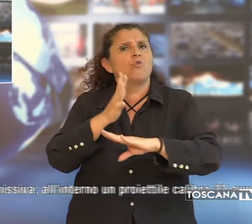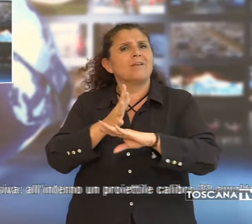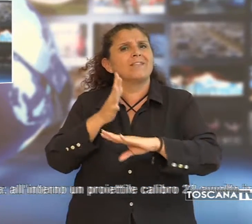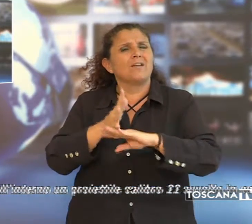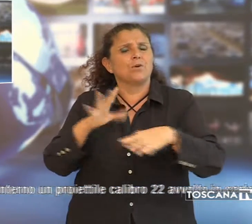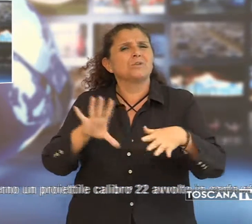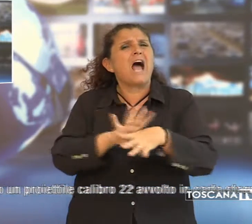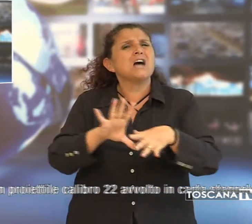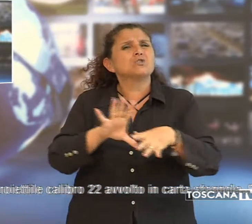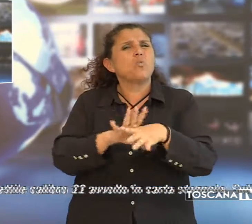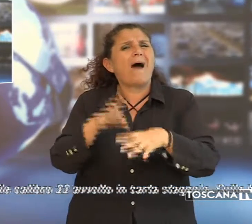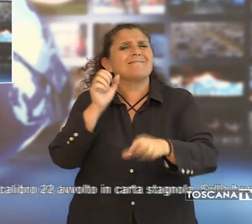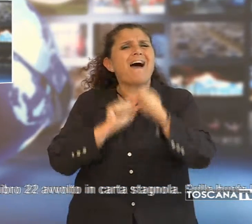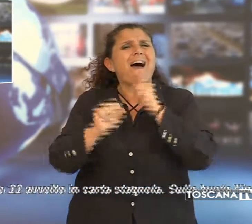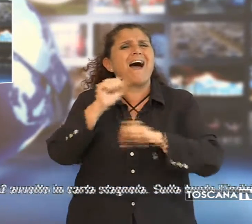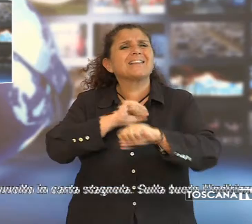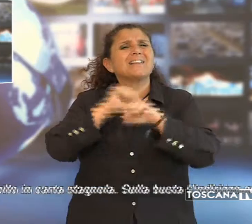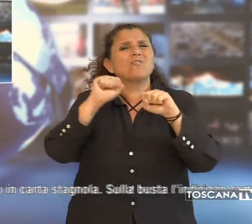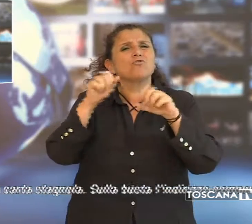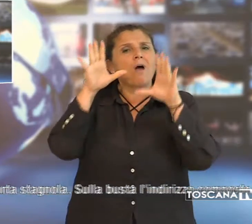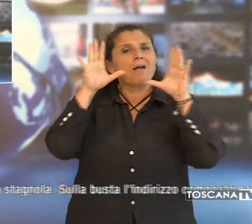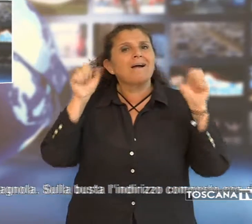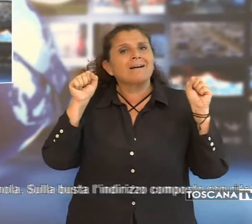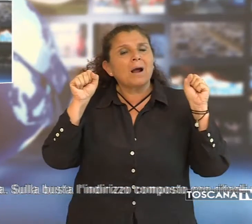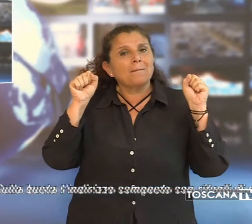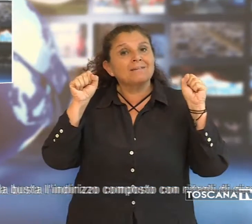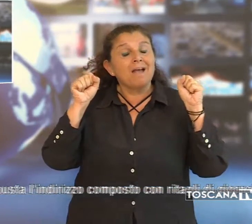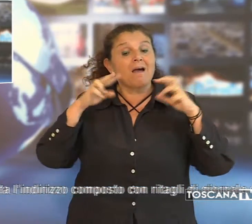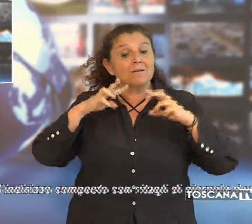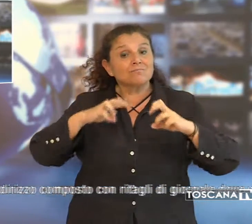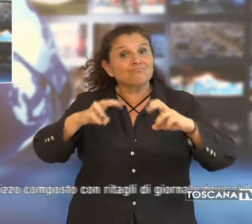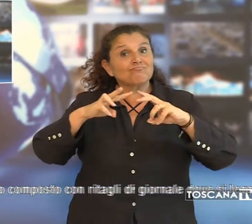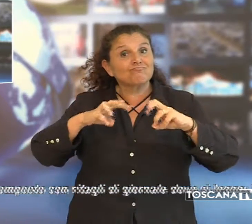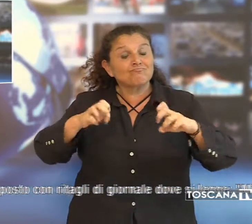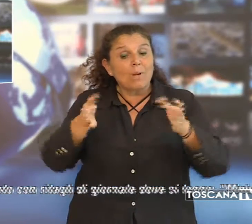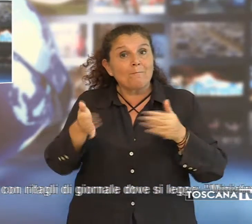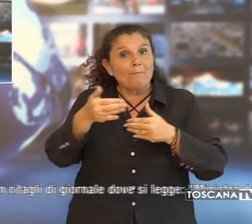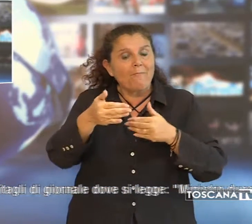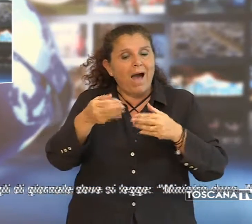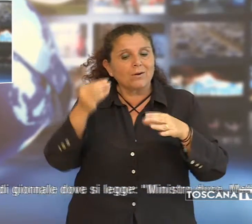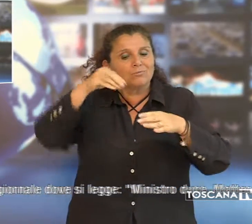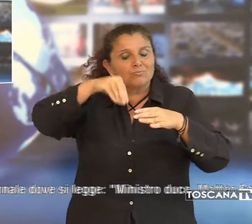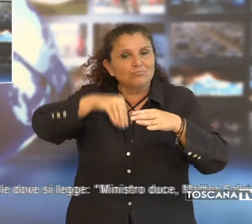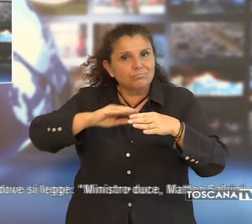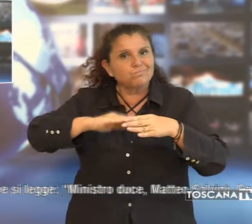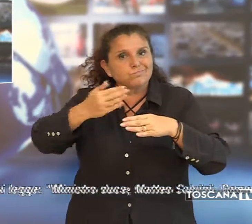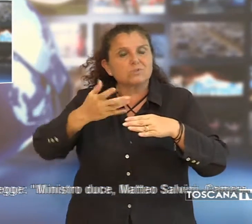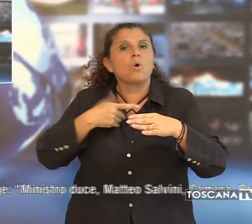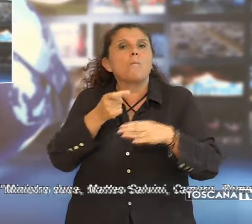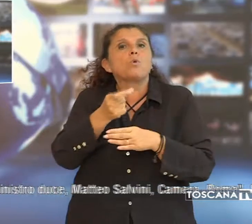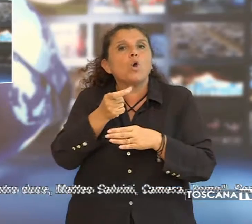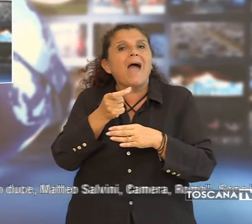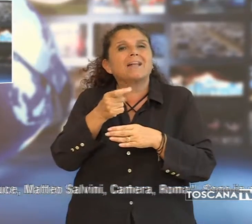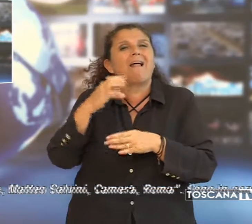una squadra di artificieri dei carabinieri che ha ispezionato la missiva. All'interno un proiettile